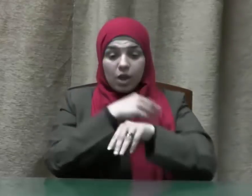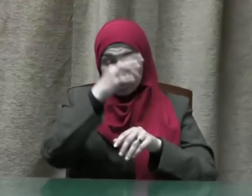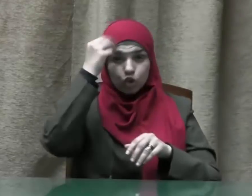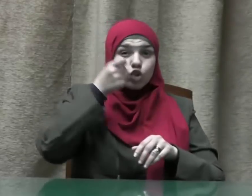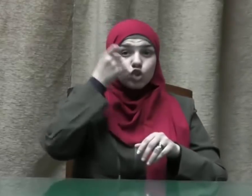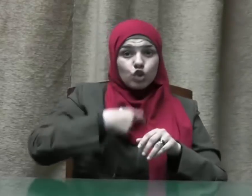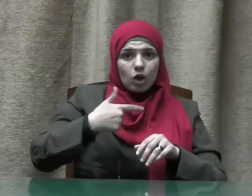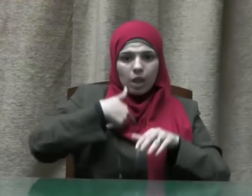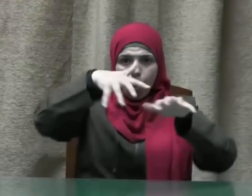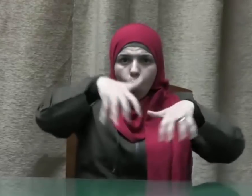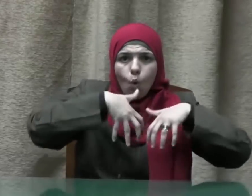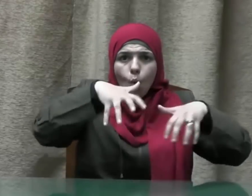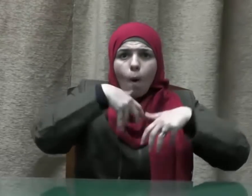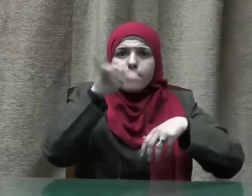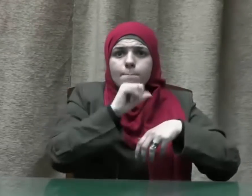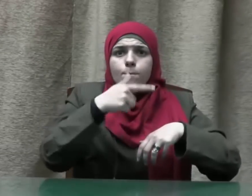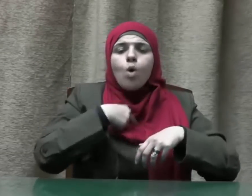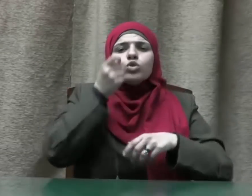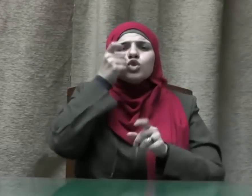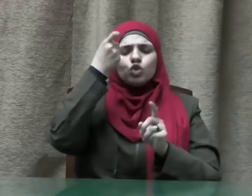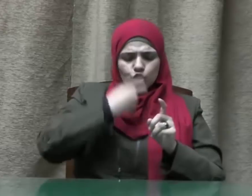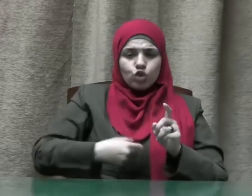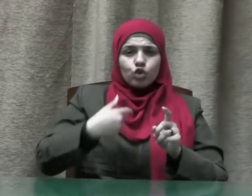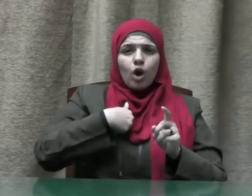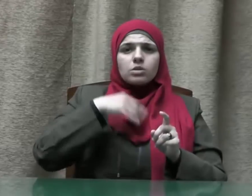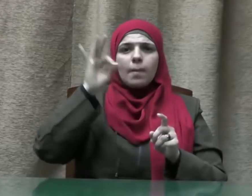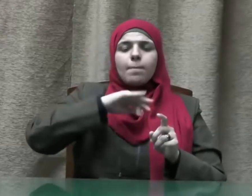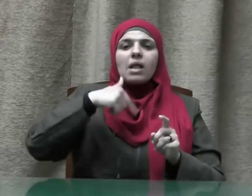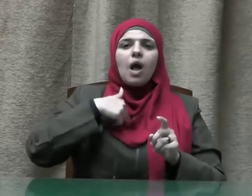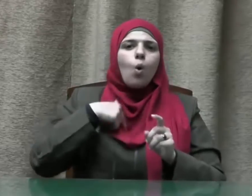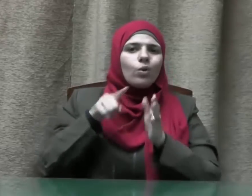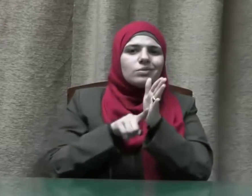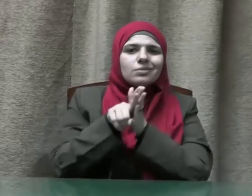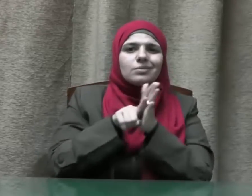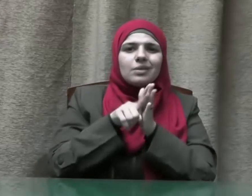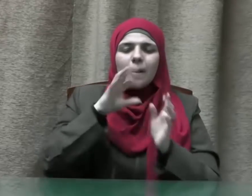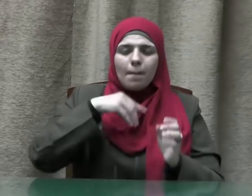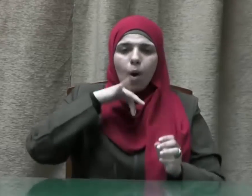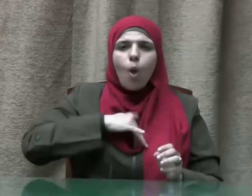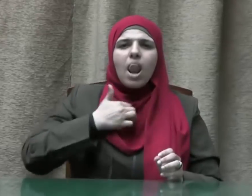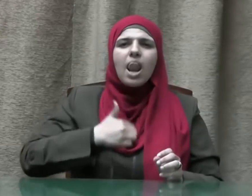شخص غلبته أنانيته فاختار